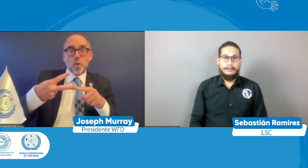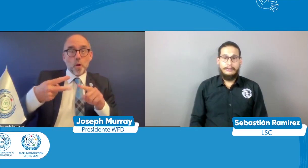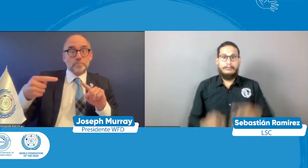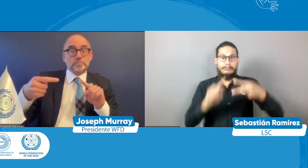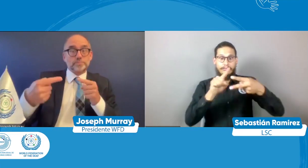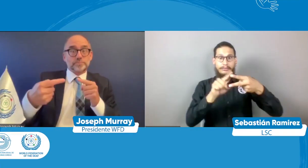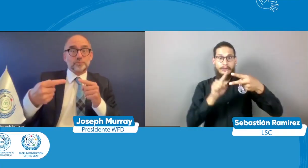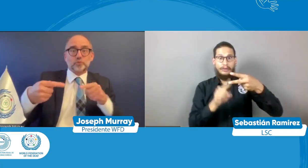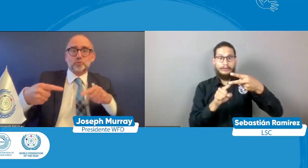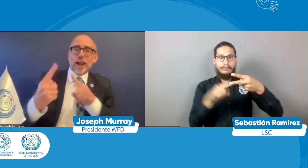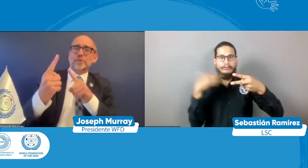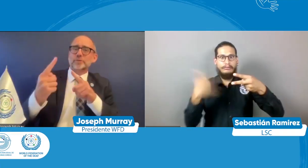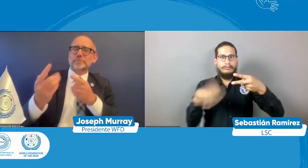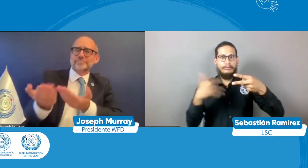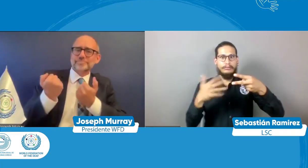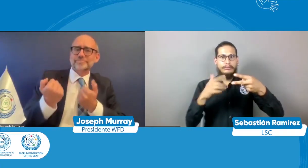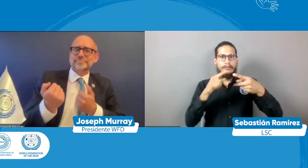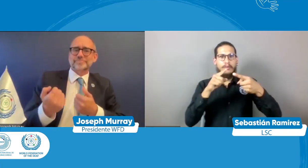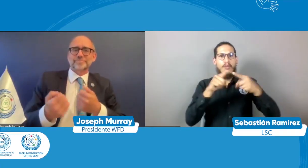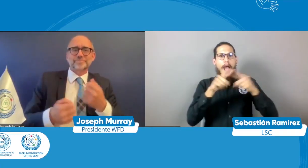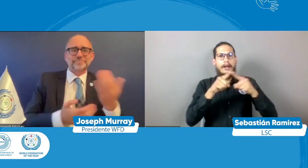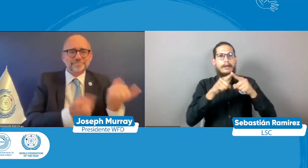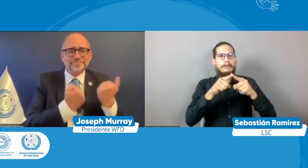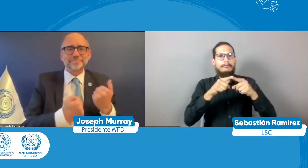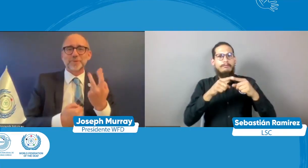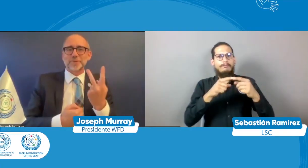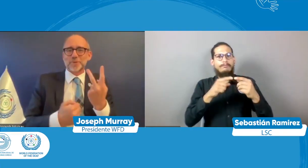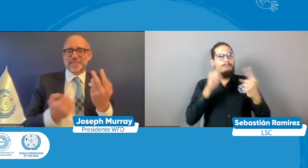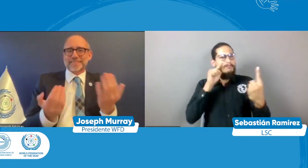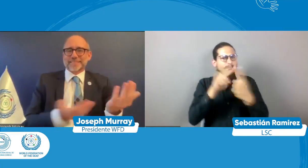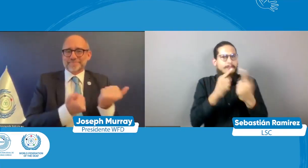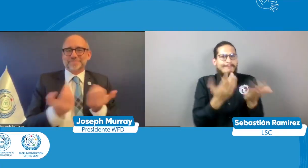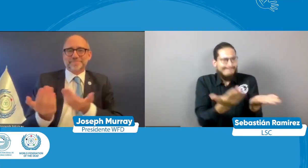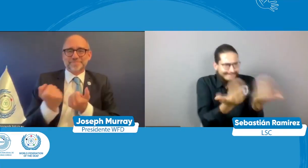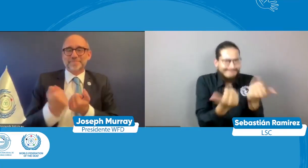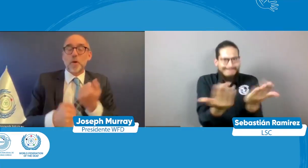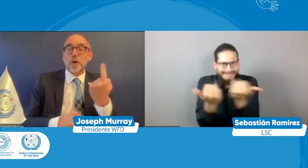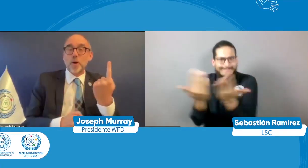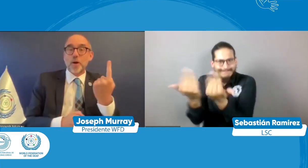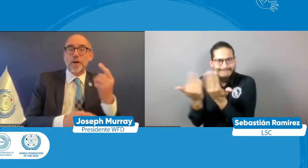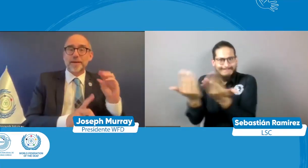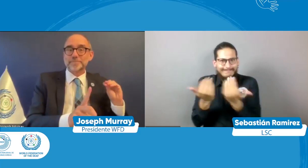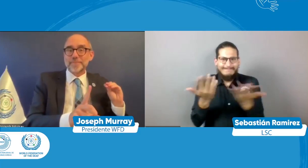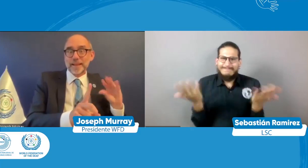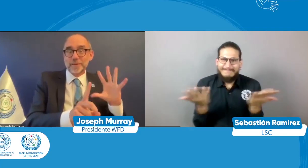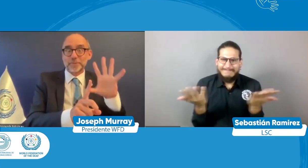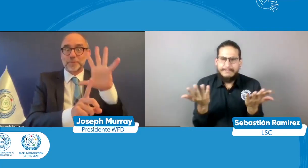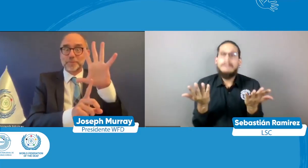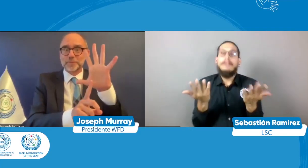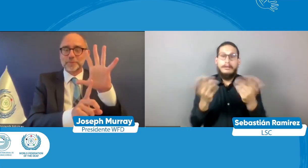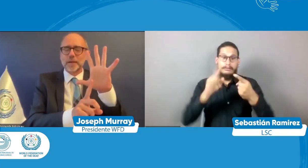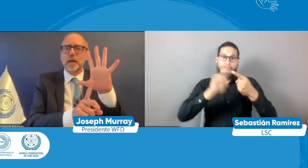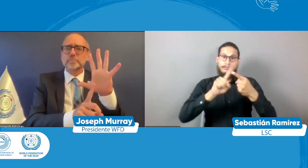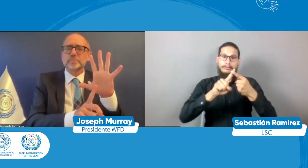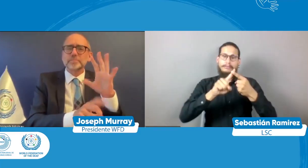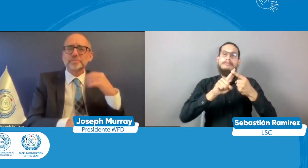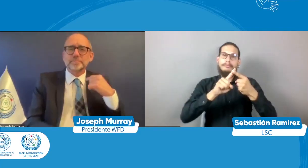me emociona bueno lo primero que queremos hacer con este challenge con este reto es llamar a las diferentes